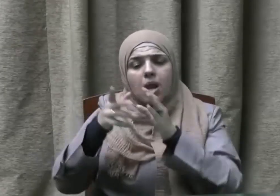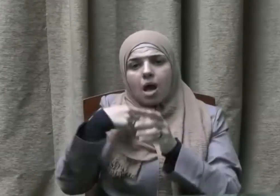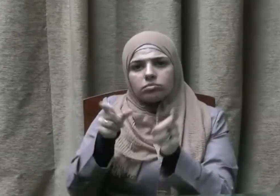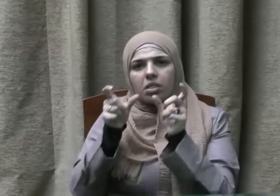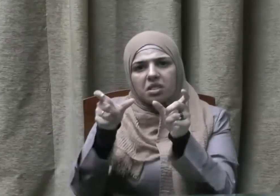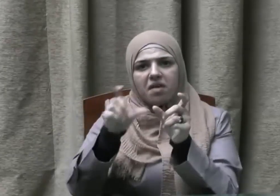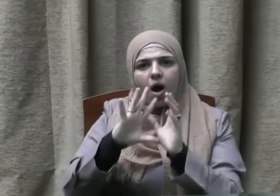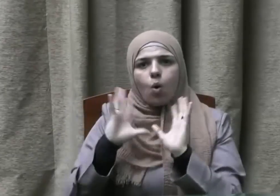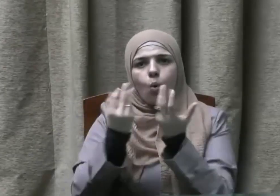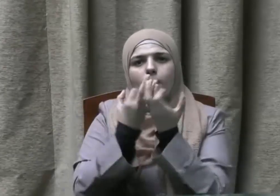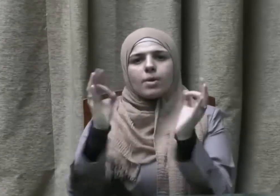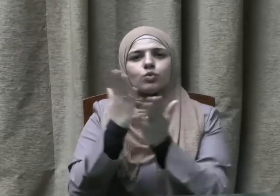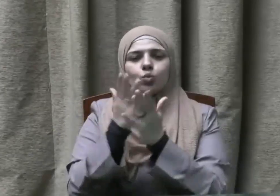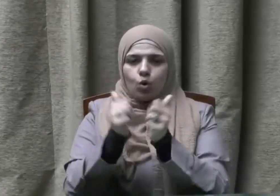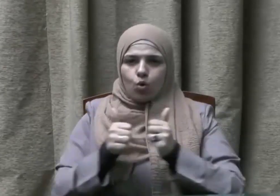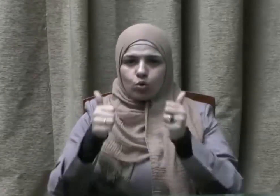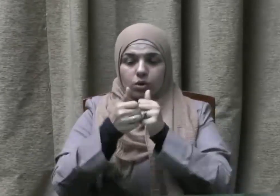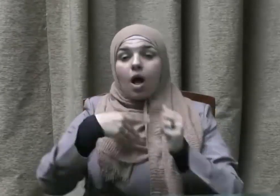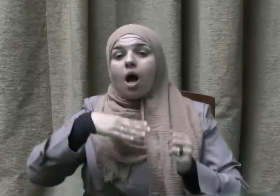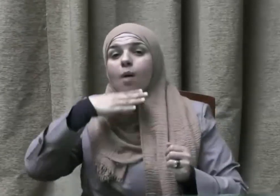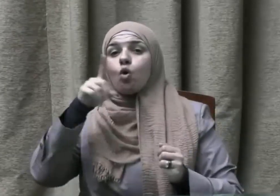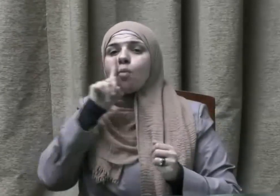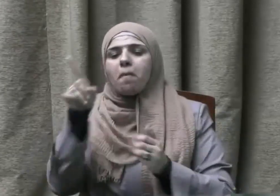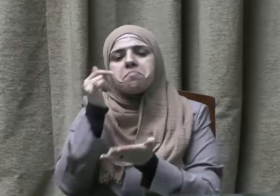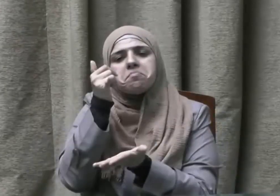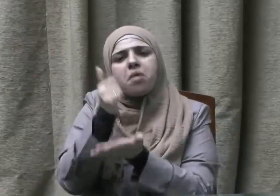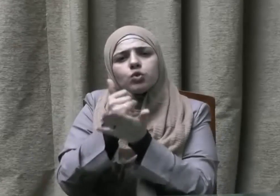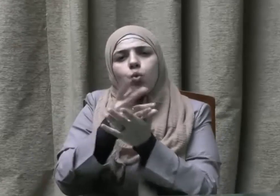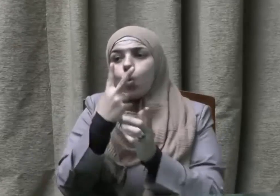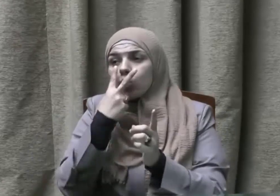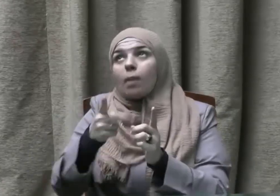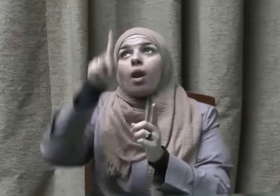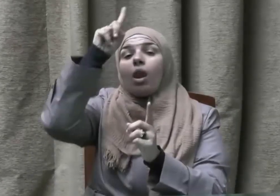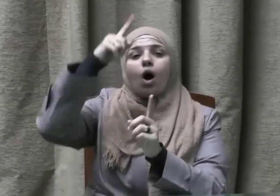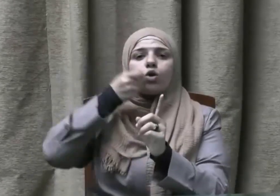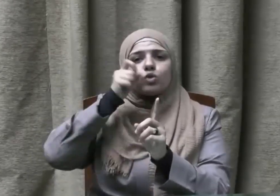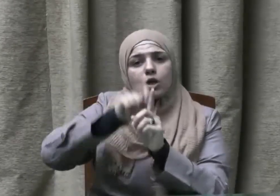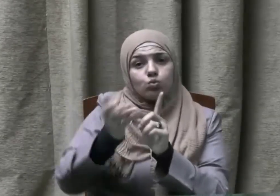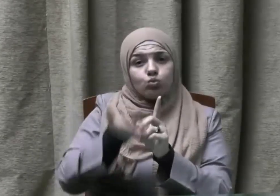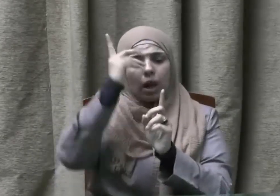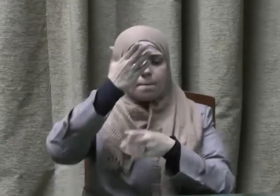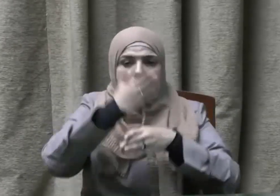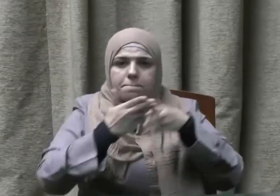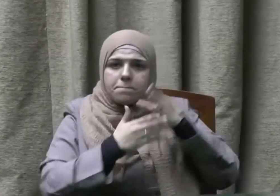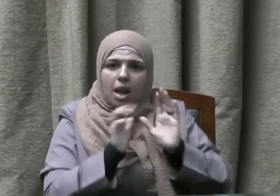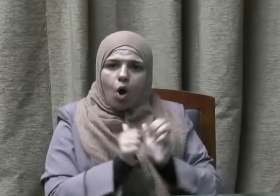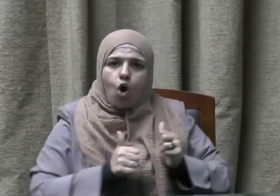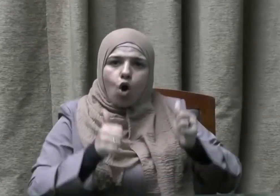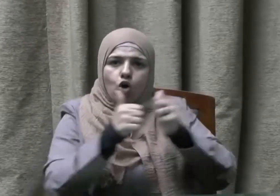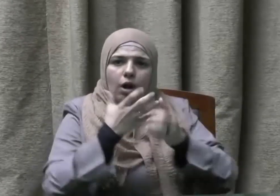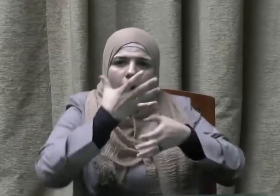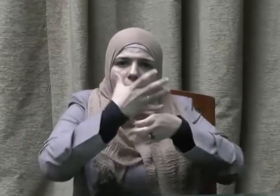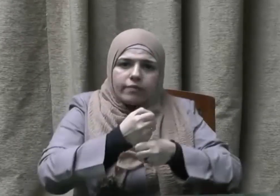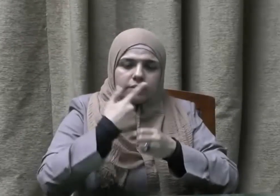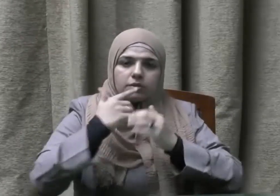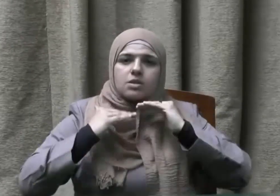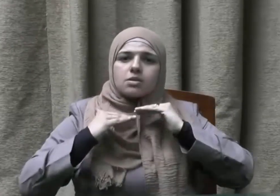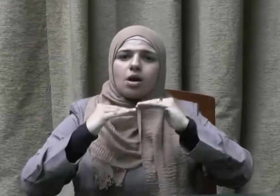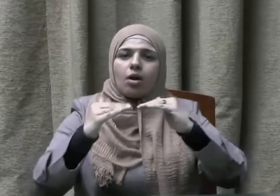الأساسية في بنائه وخط الدفاع الأول عنه والوالدان مسؤولان أمام الله عز